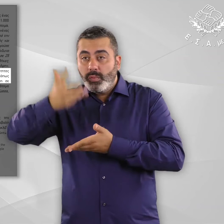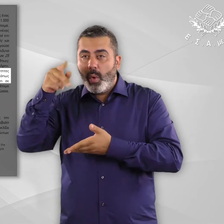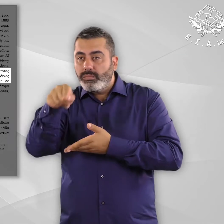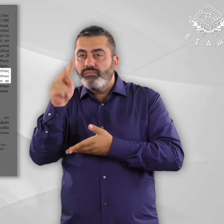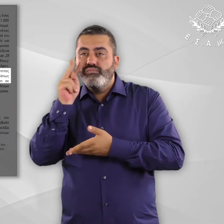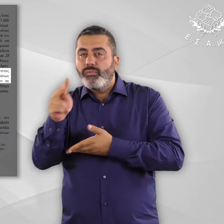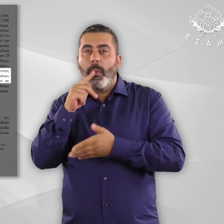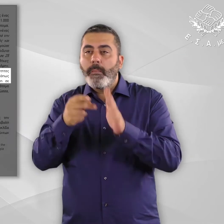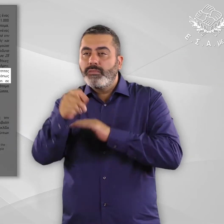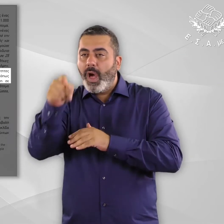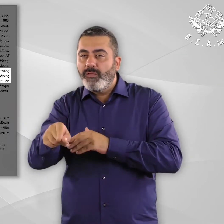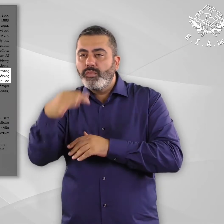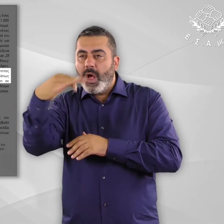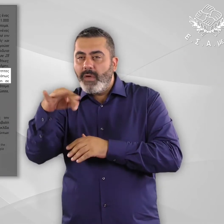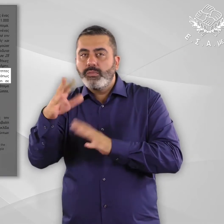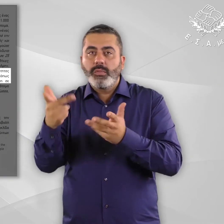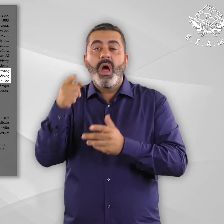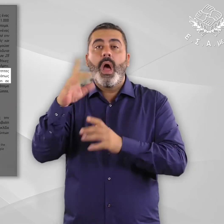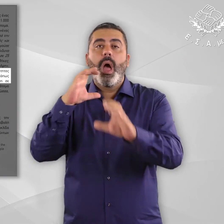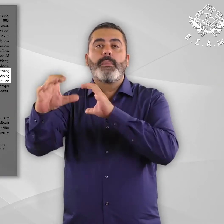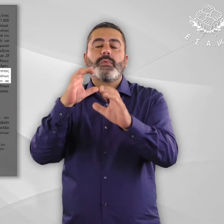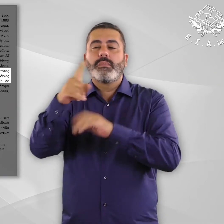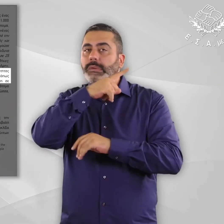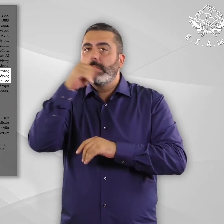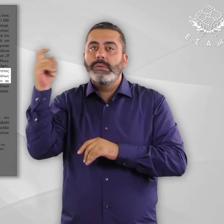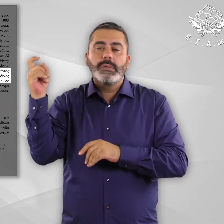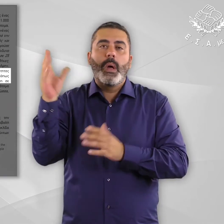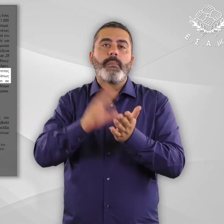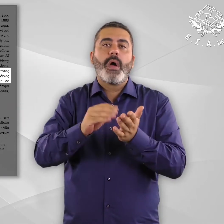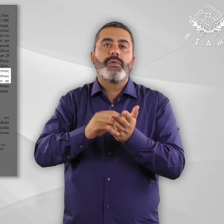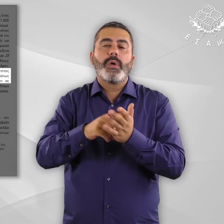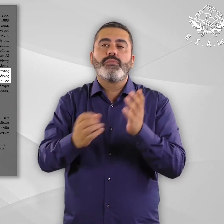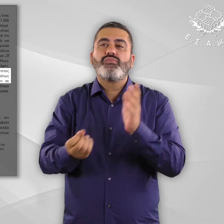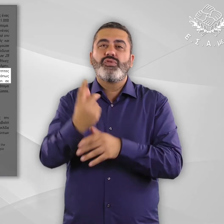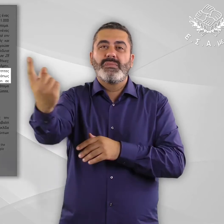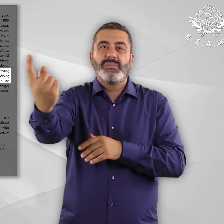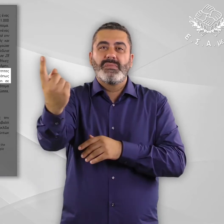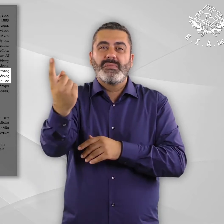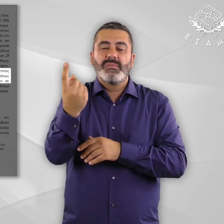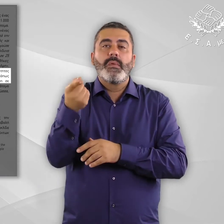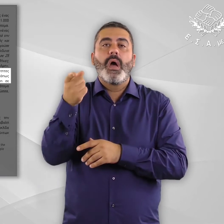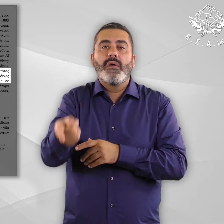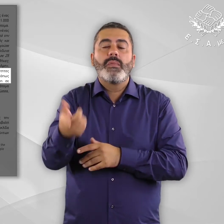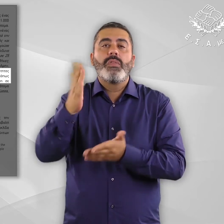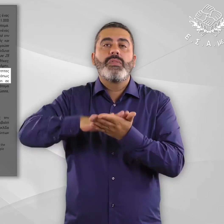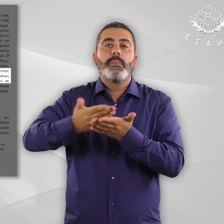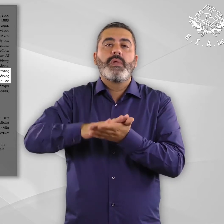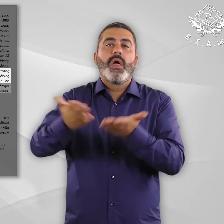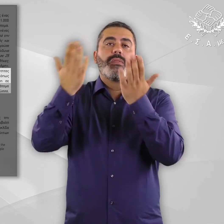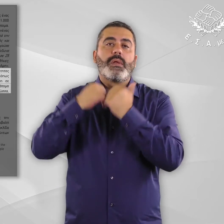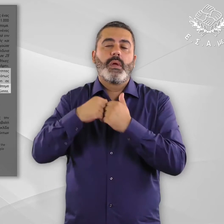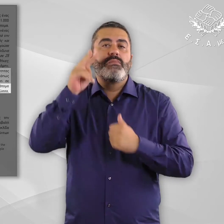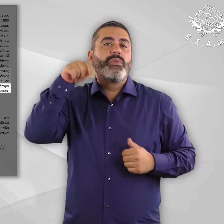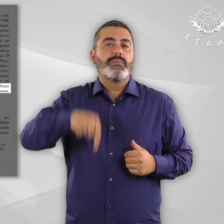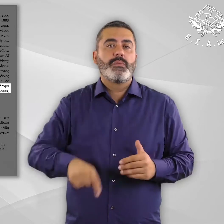Αναφέρονται σοβαρά προβλήματα επικοινωνίας, όπως περιπτώσεις νεοεισαρχόμενων που δεν είχαν πρόσβαση σε διερμηνείς βλέπε υποσημείωση 19.